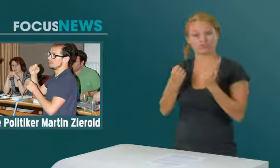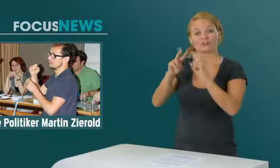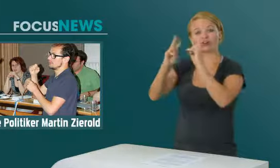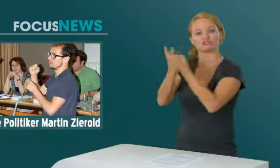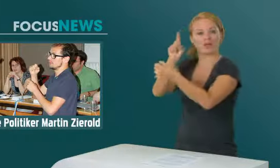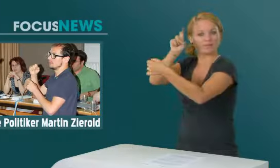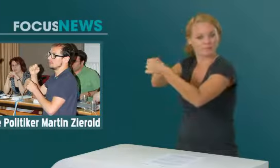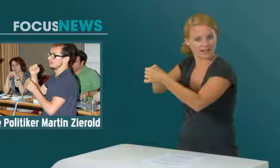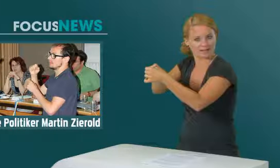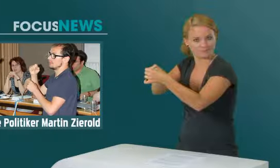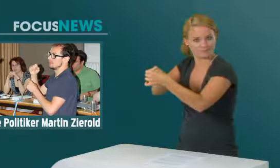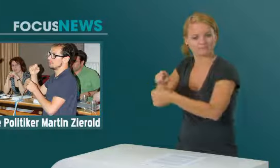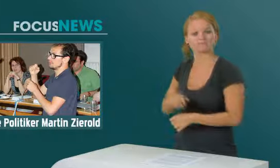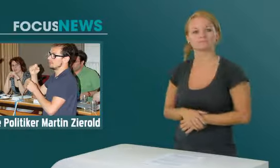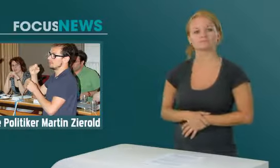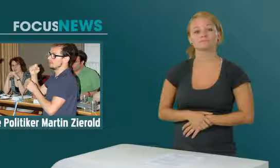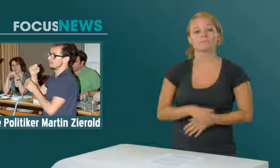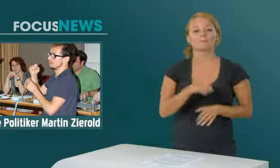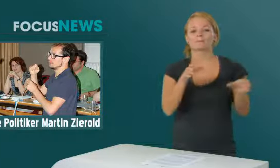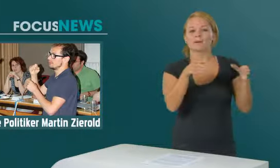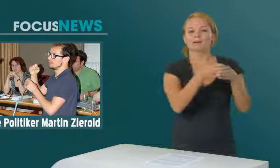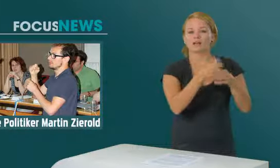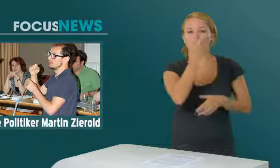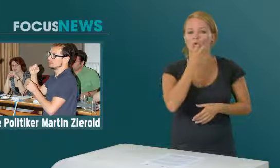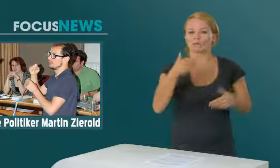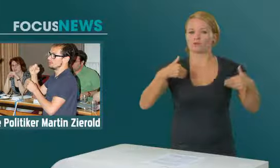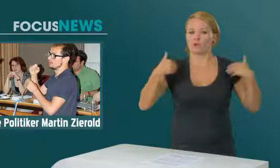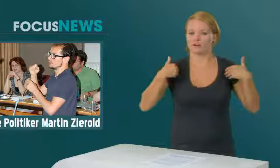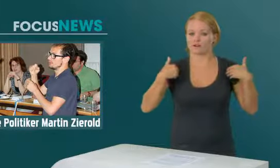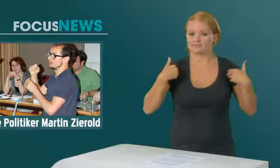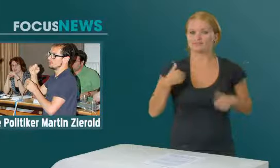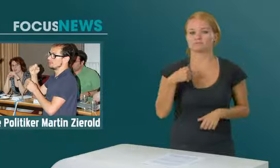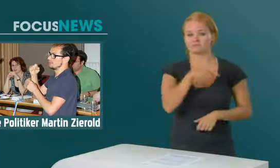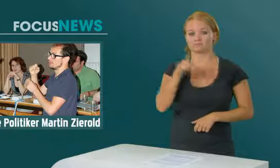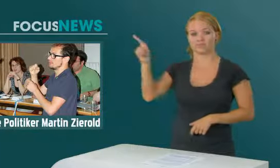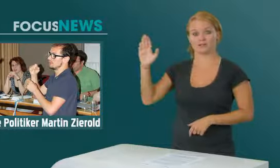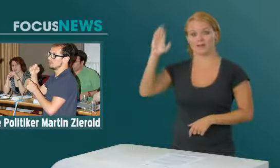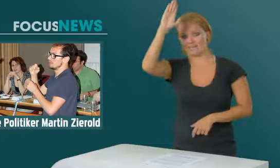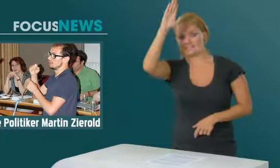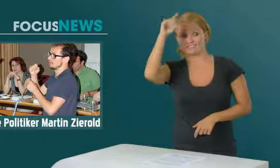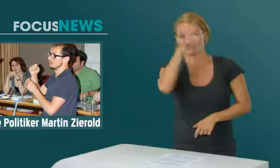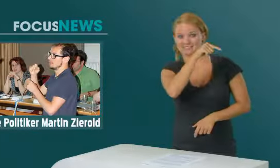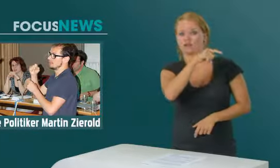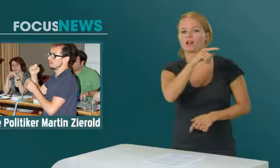tätig. Bei der Partei der Grünen Jugend kandidiert er nun auf dem 14. Listenplatz.